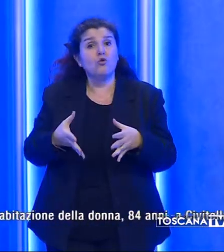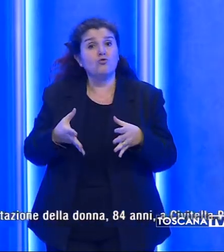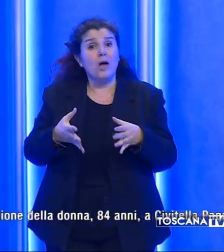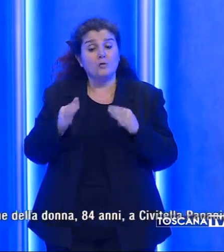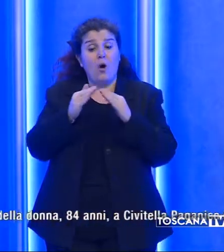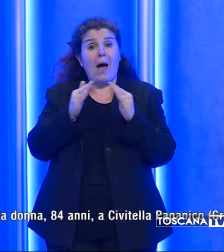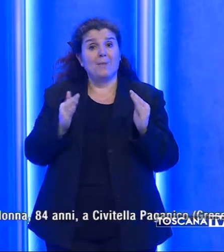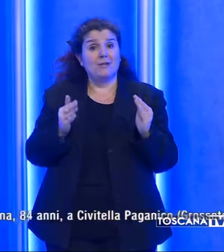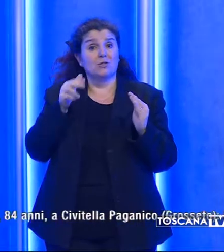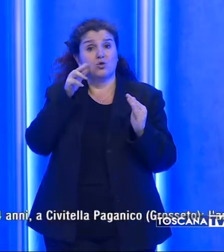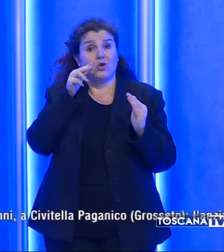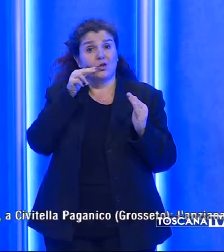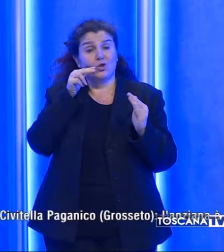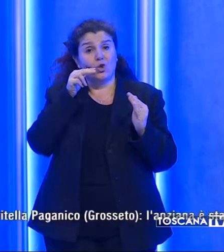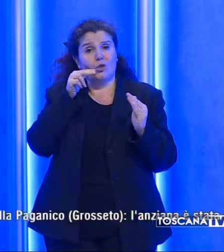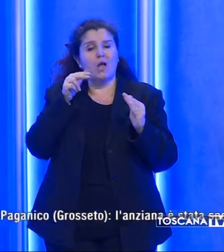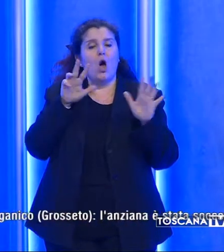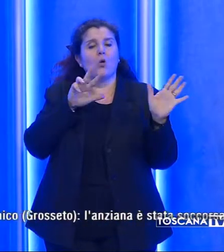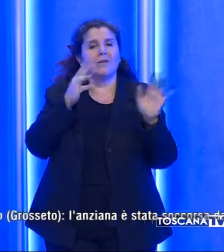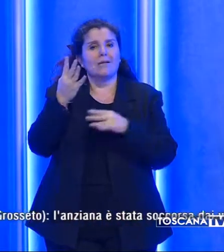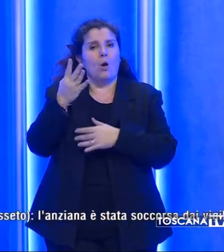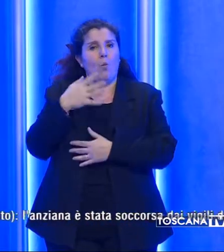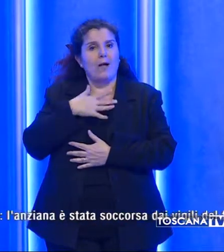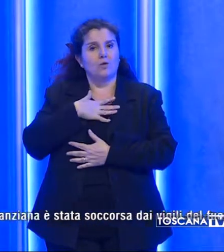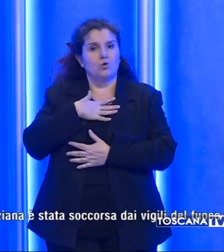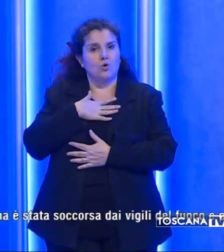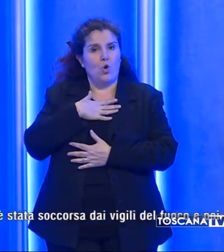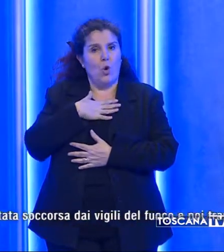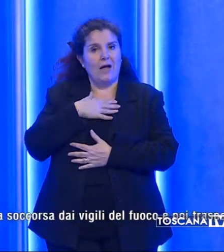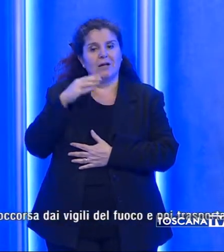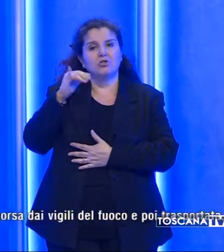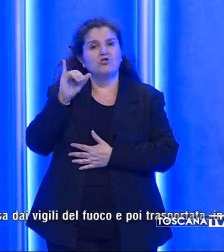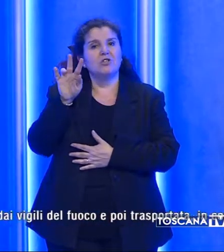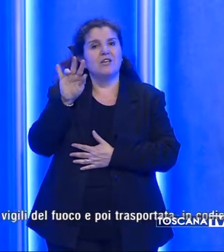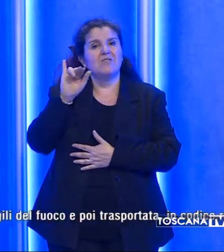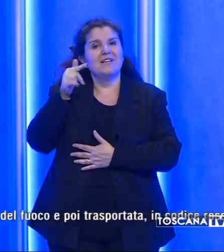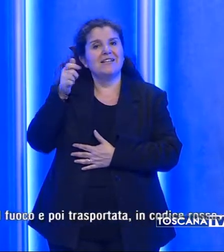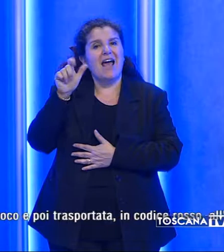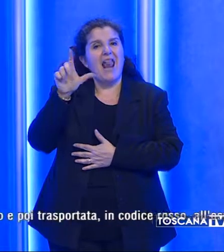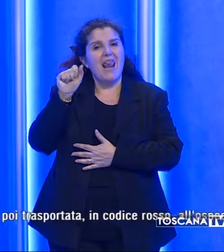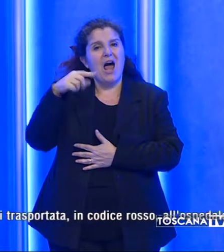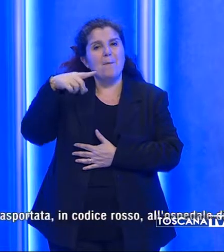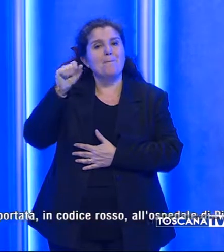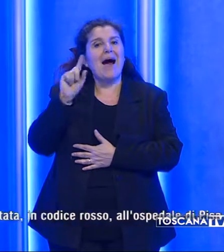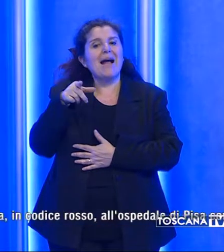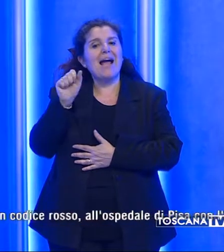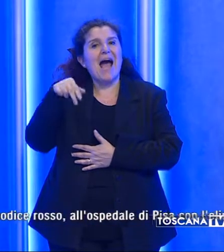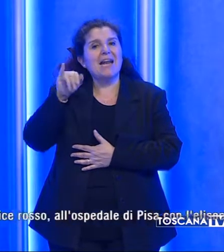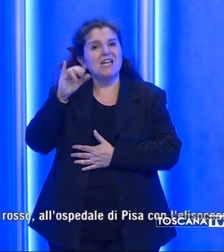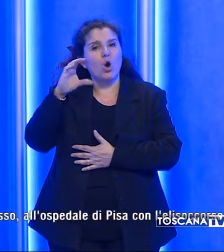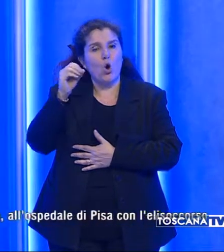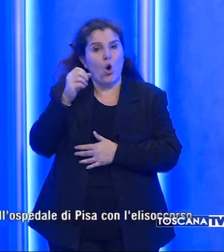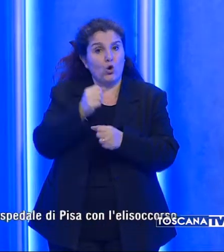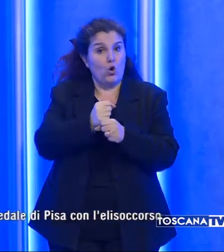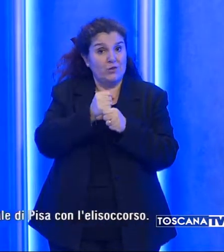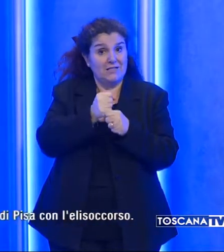'abitazione della donna che ha 84 anni a Civitella Paganico in provincia di Grosseto.